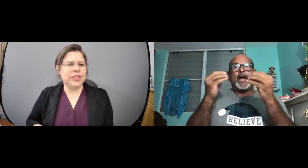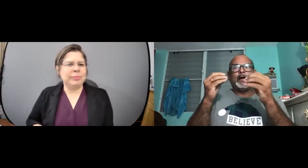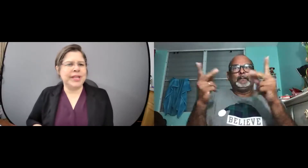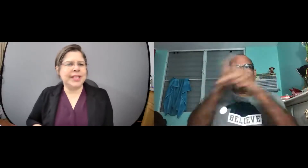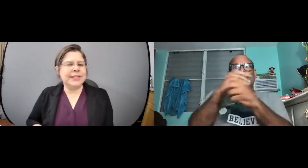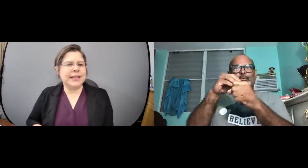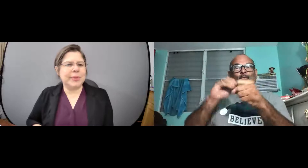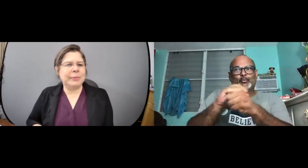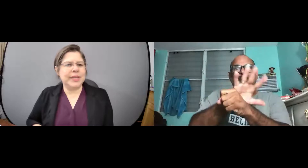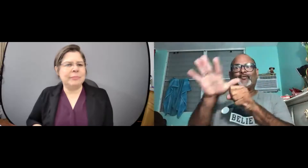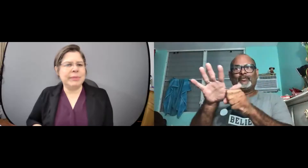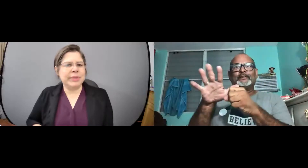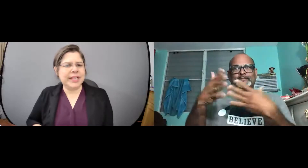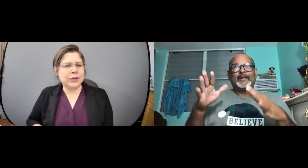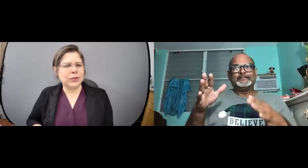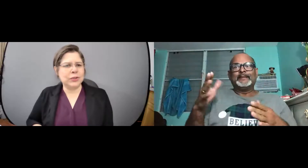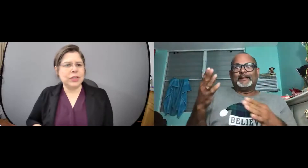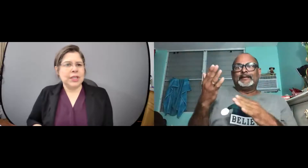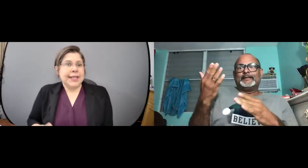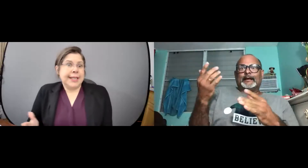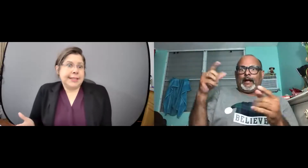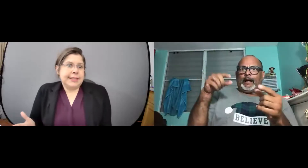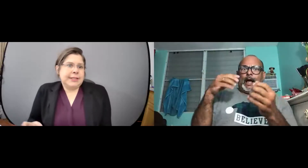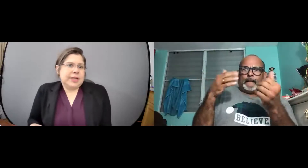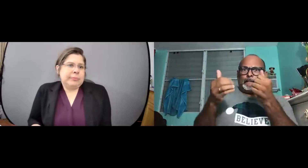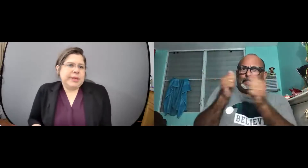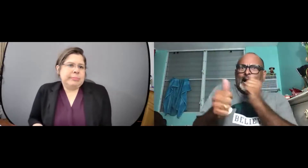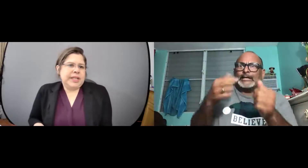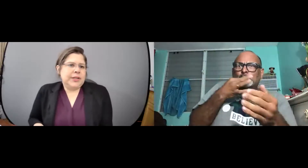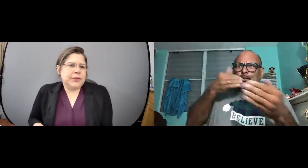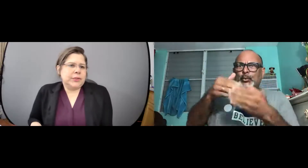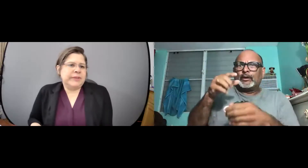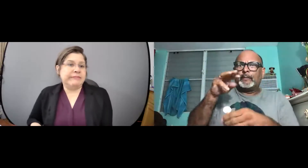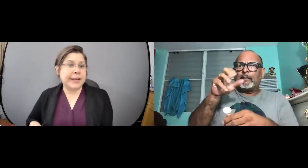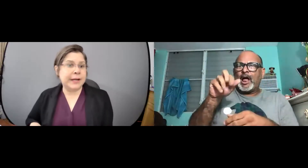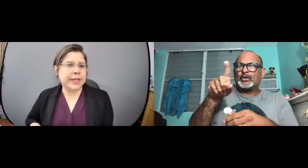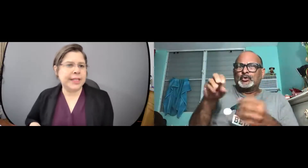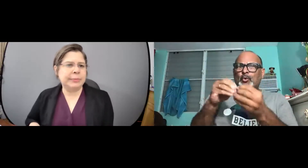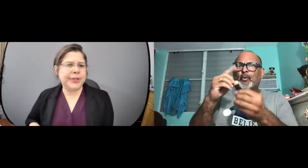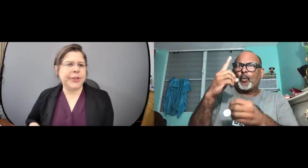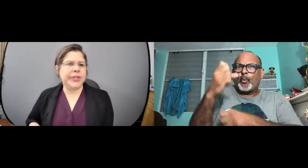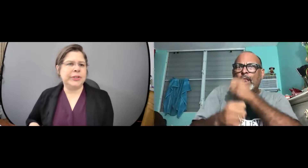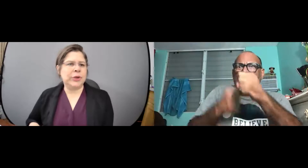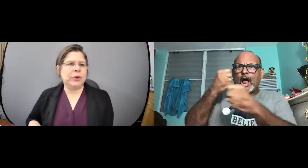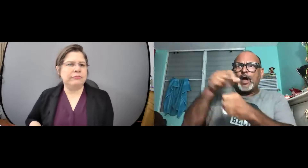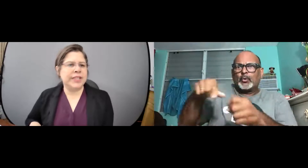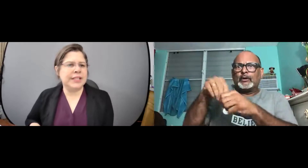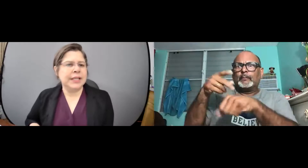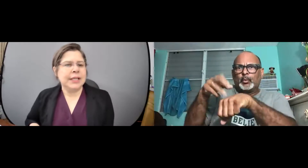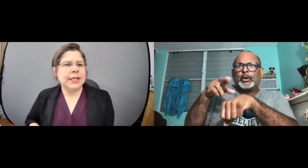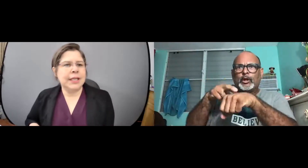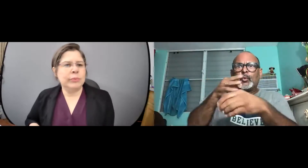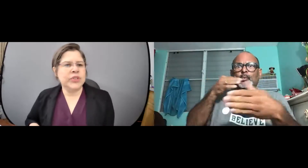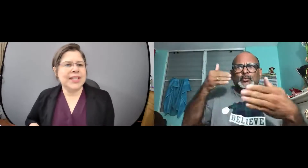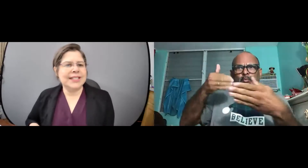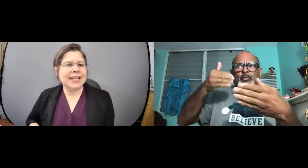tengo mucha experiencia para mí es bien peligroso y he sentido que es bien peligroso vivir ahora en este periodo del COVID